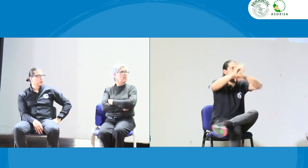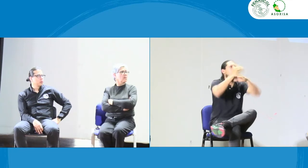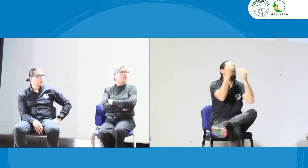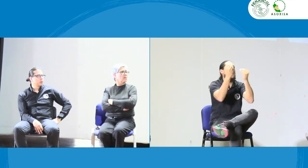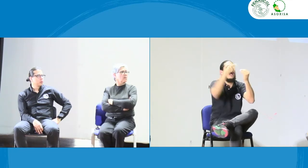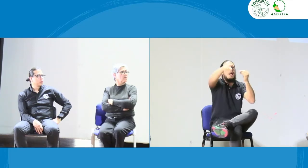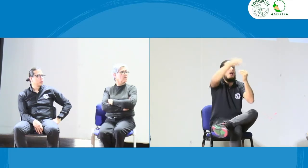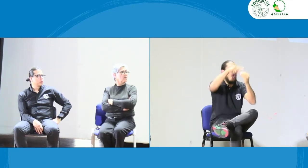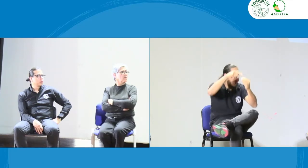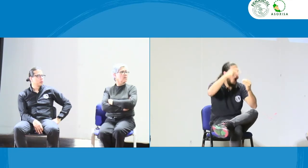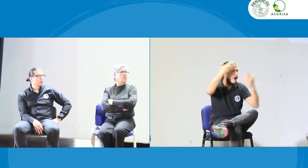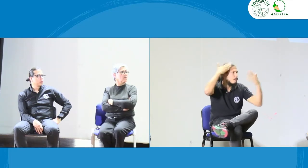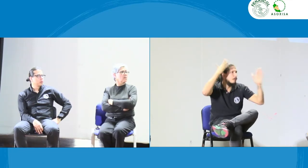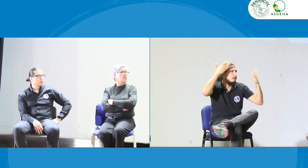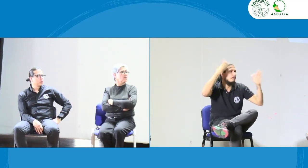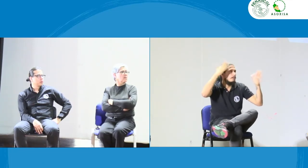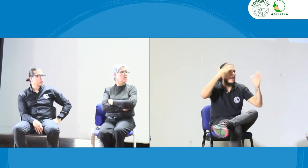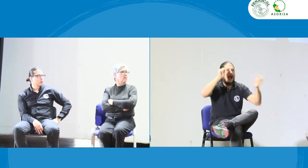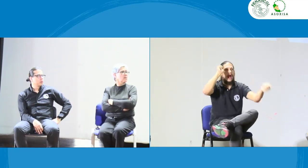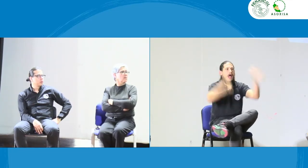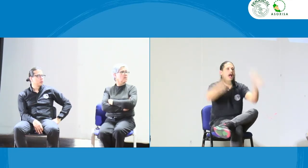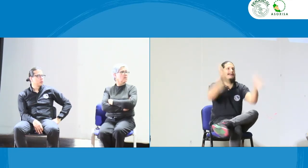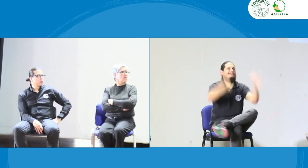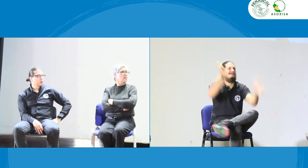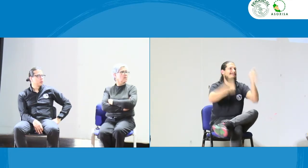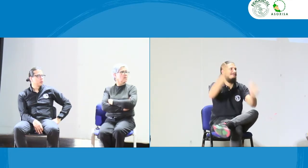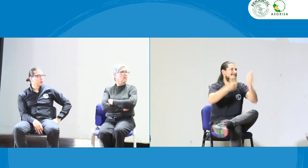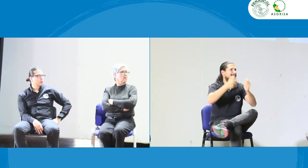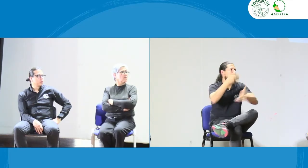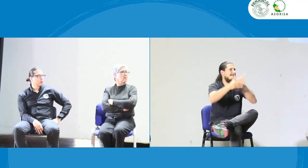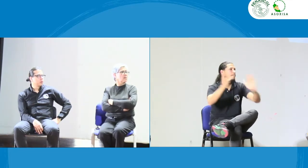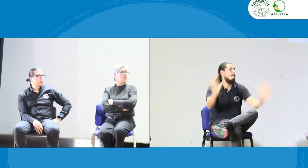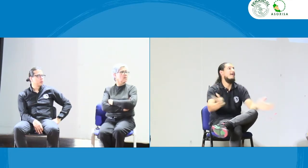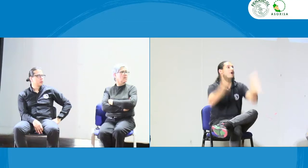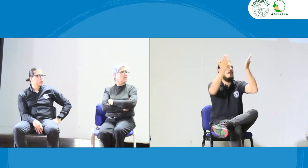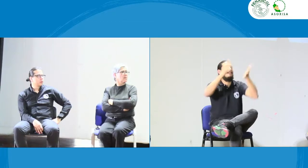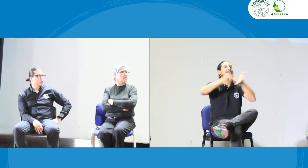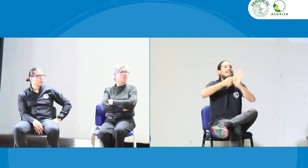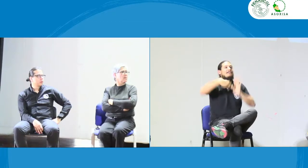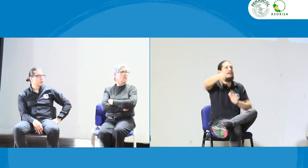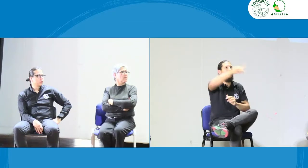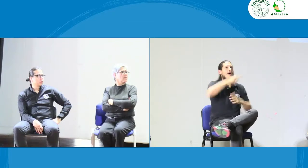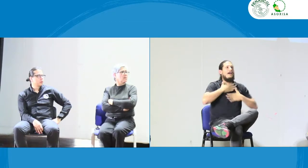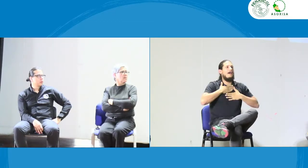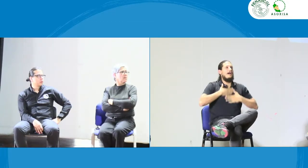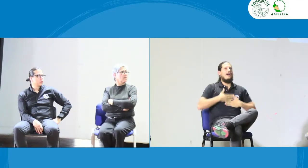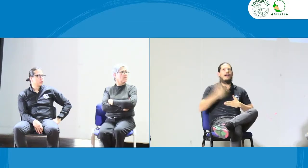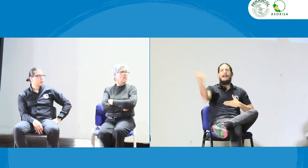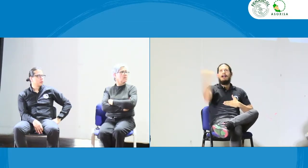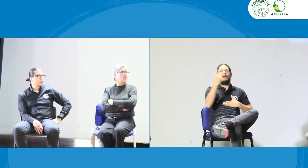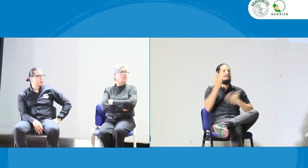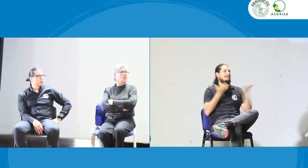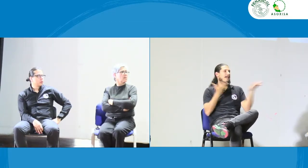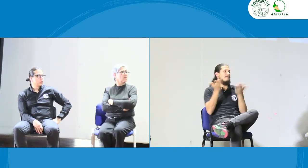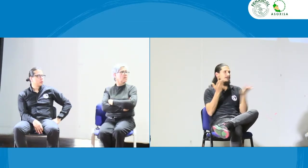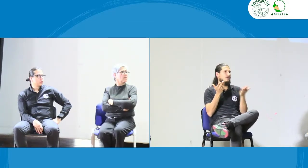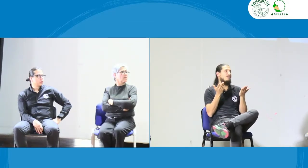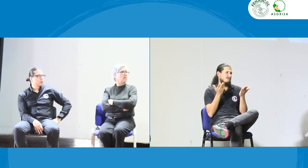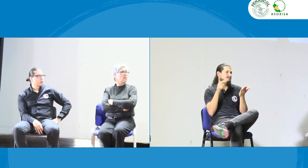un solo objetivo. Eso es importante. Hay algunas personas que dicen, no, pero es que cómo, pero no importa, vamos haciendo los ajustes que ya cuando lleguemos a ese